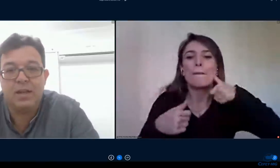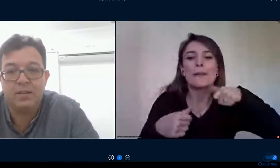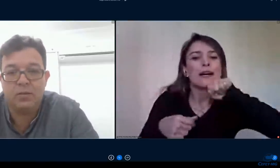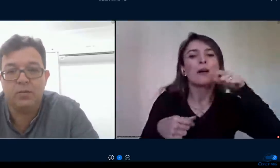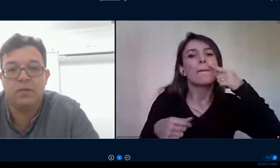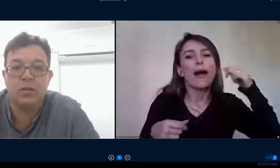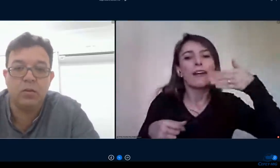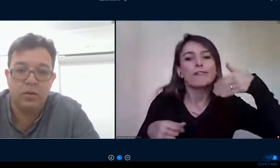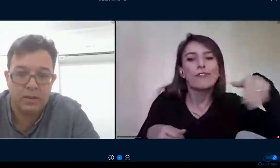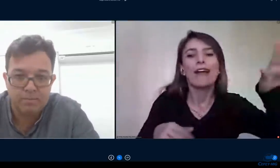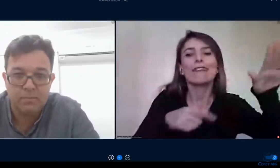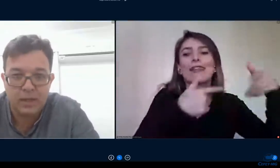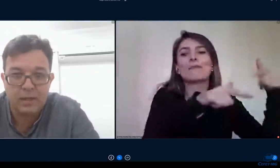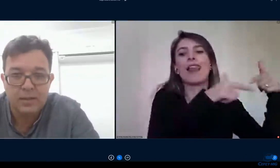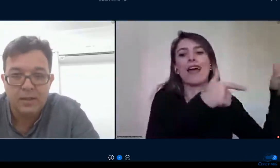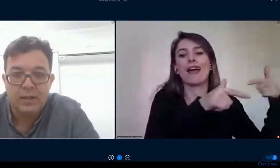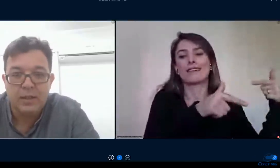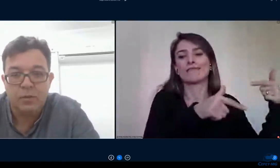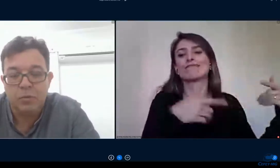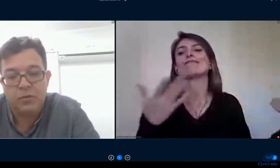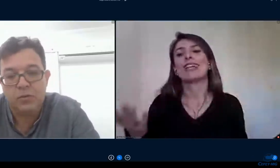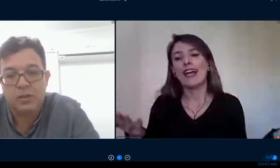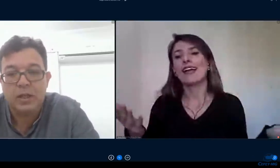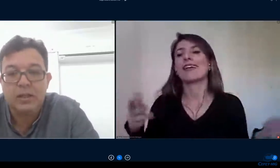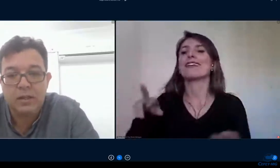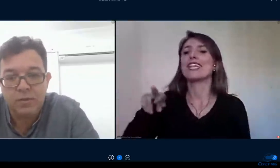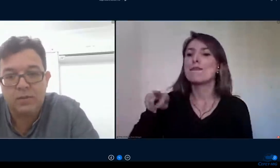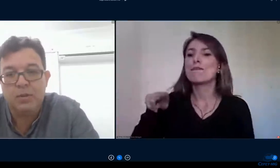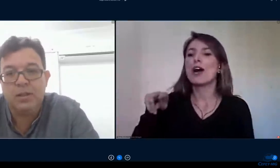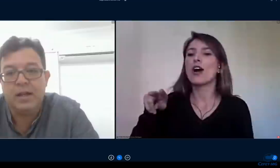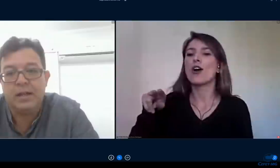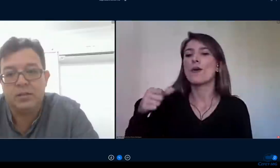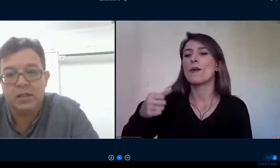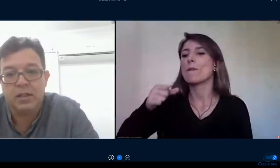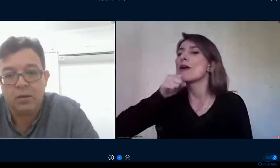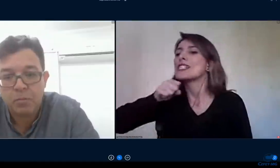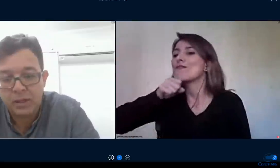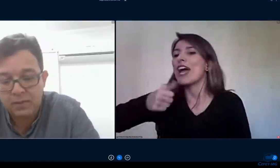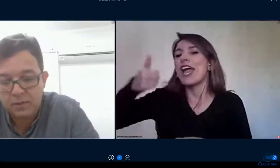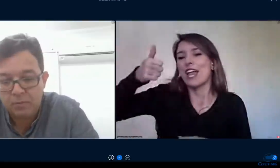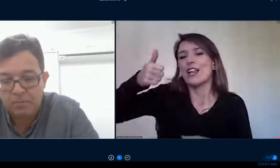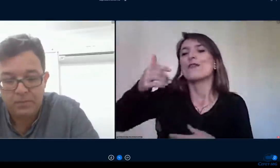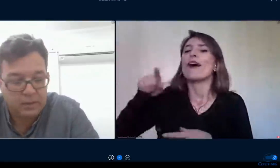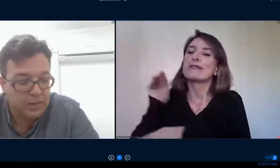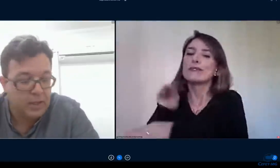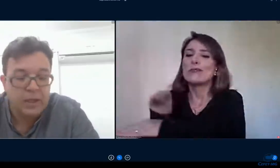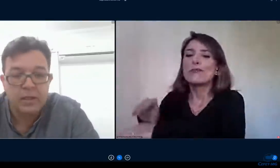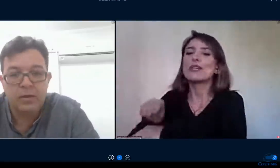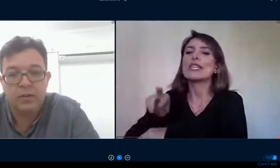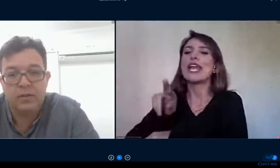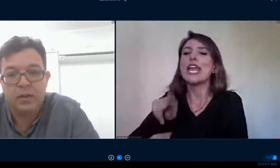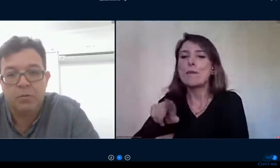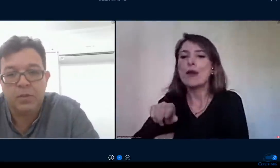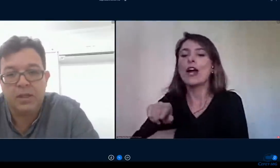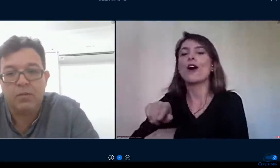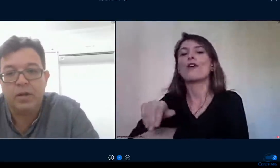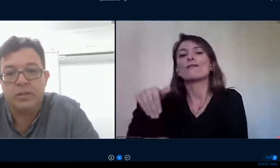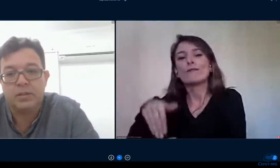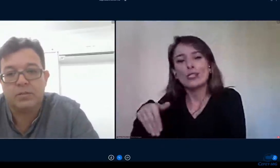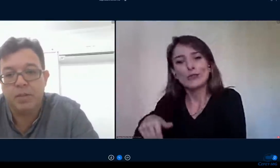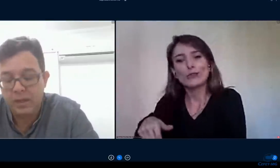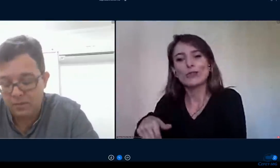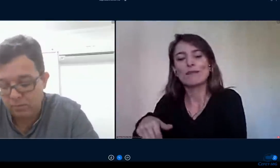uma avaliação síncrona né do professor tem que ter flexibilidade tem que ter compreensão né então as nossas equipes